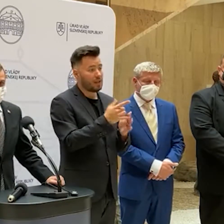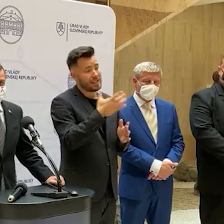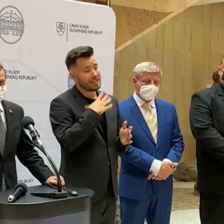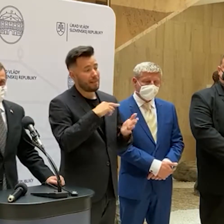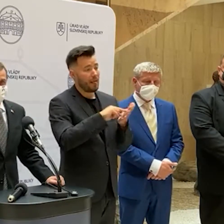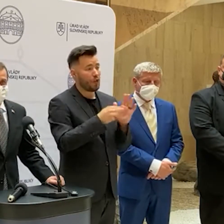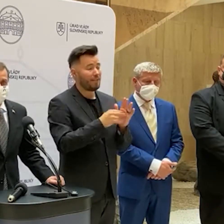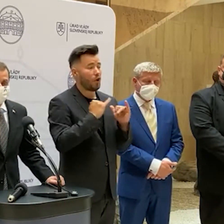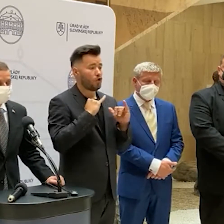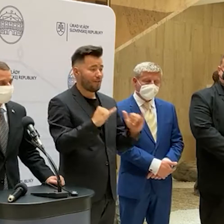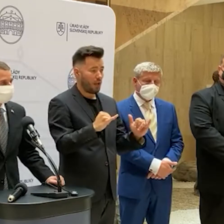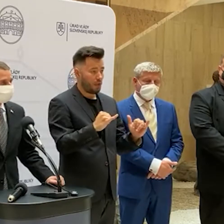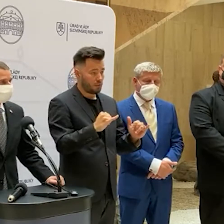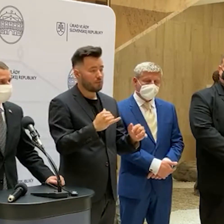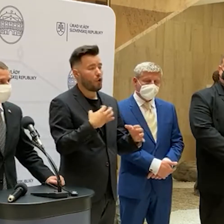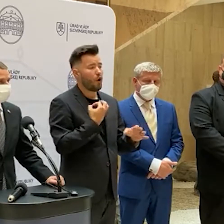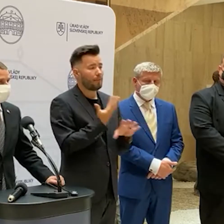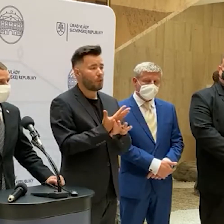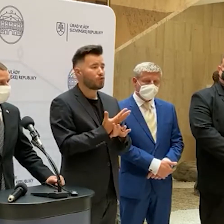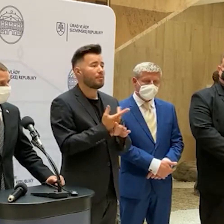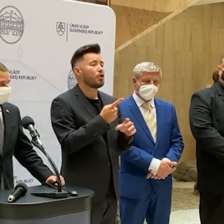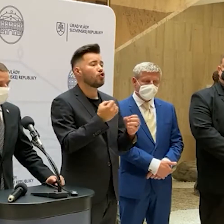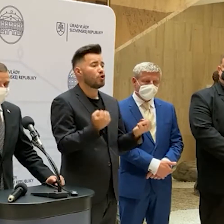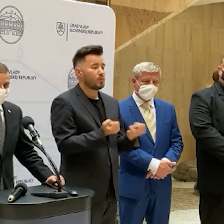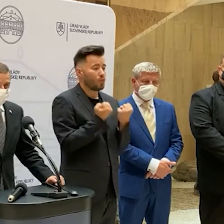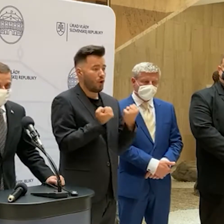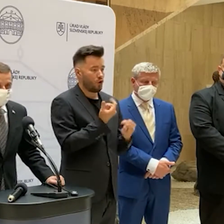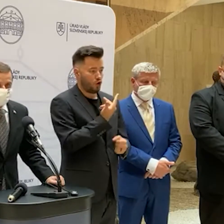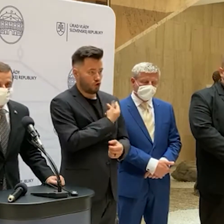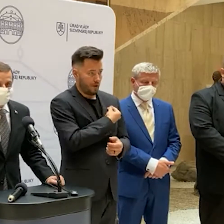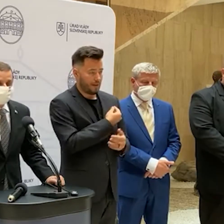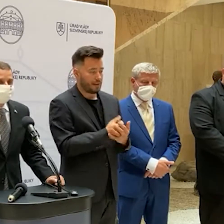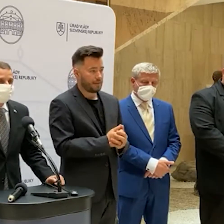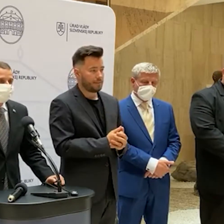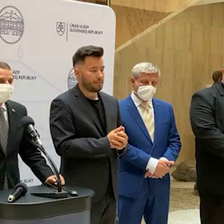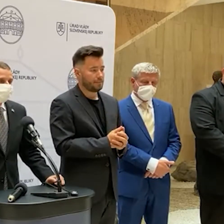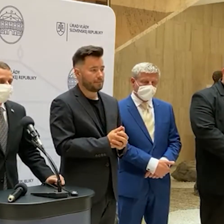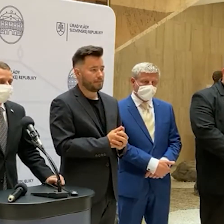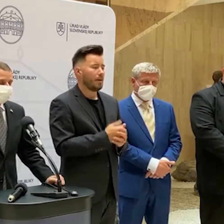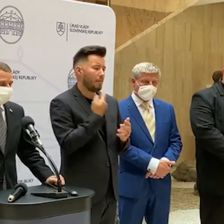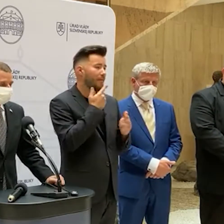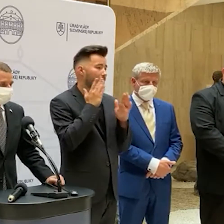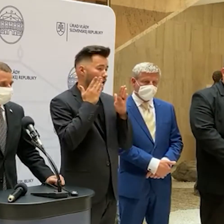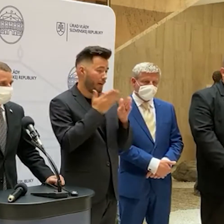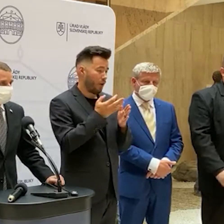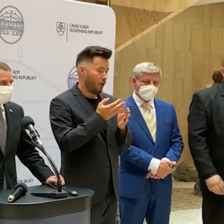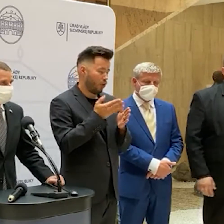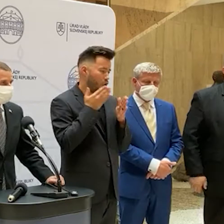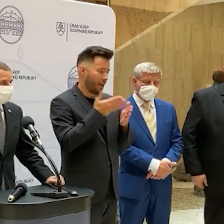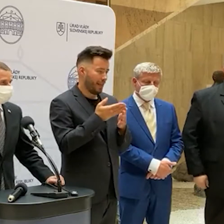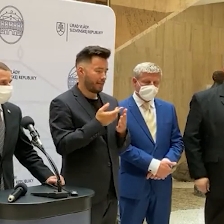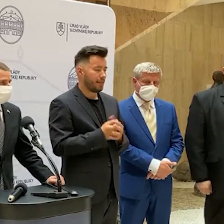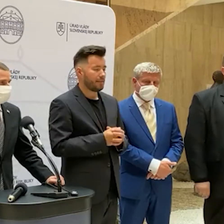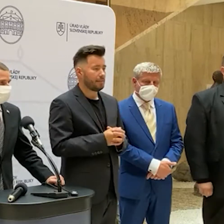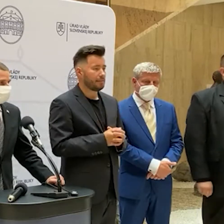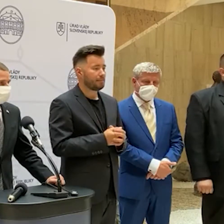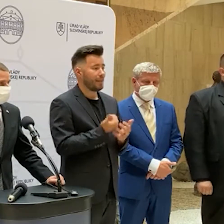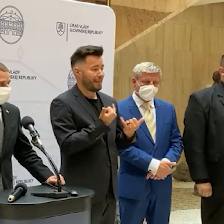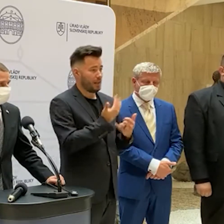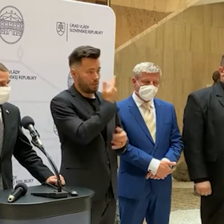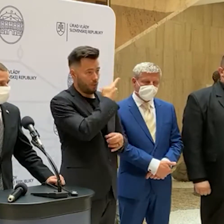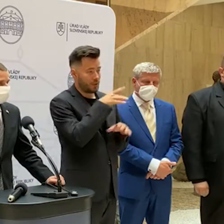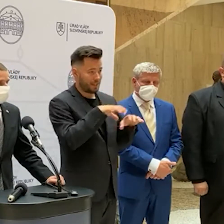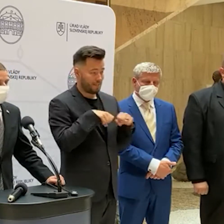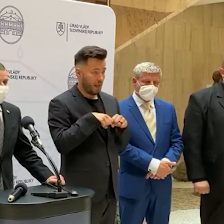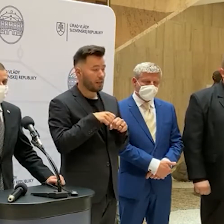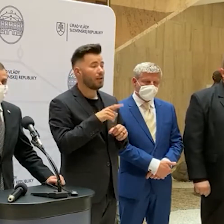dovolenku, odporúčame im čím skôr sa nechať zaočkovať. Veľmi konkrétne za to, dnes sa schválilo to, že ak niekto